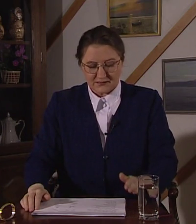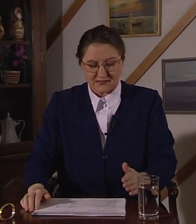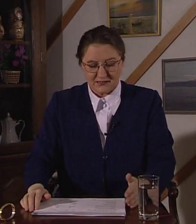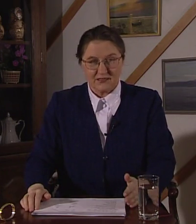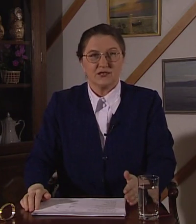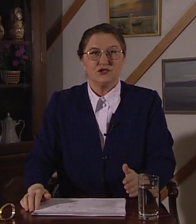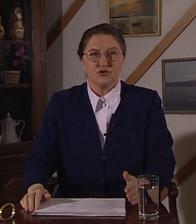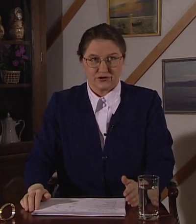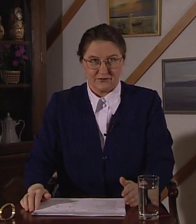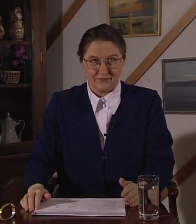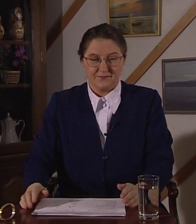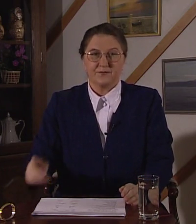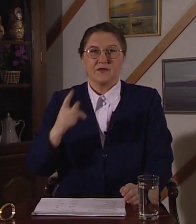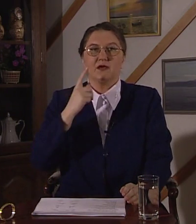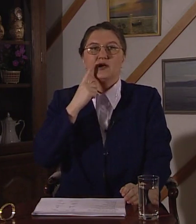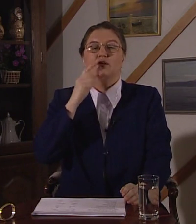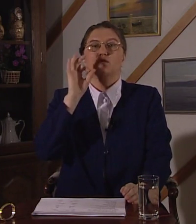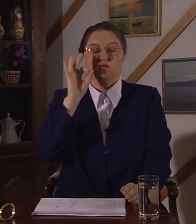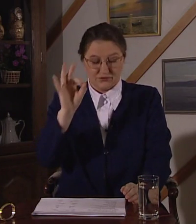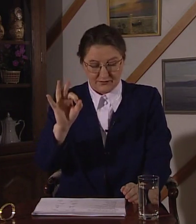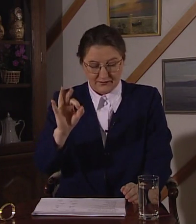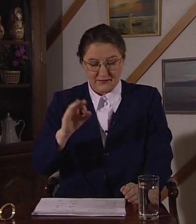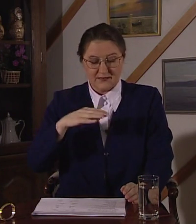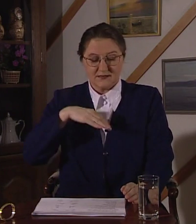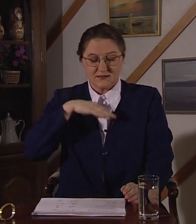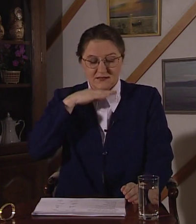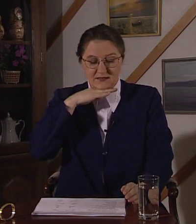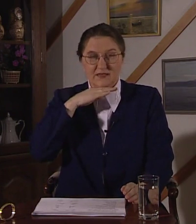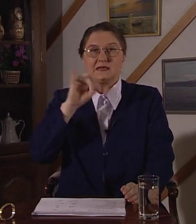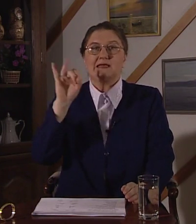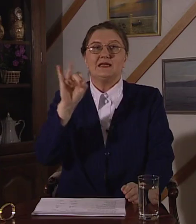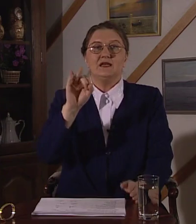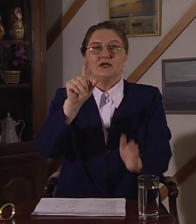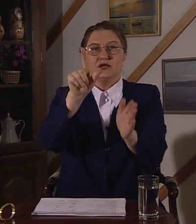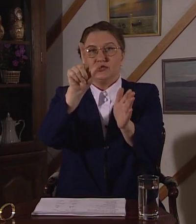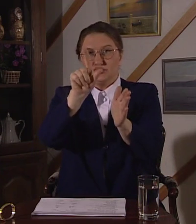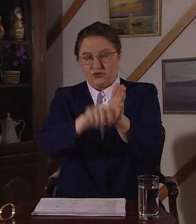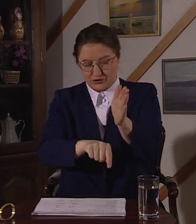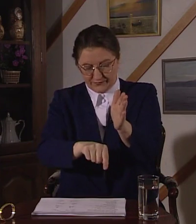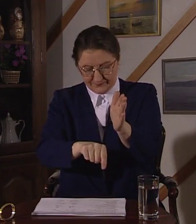сытно и дешево. Вкусно, сытно и дешево.